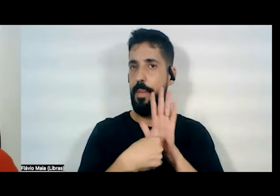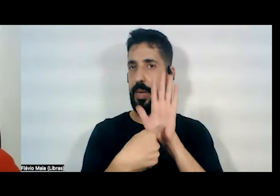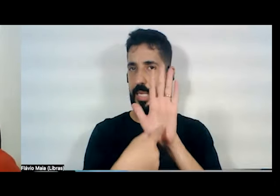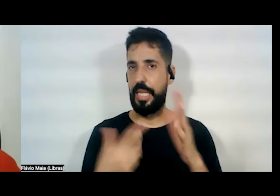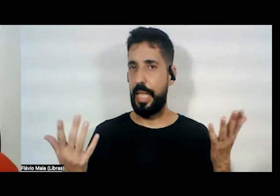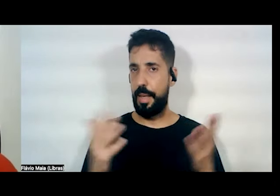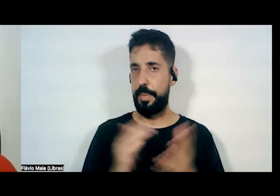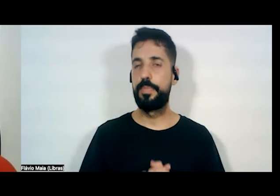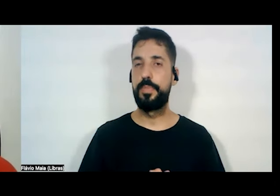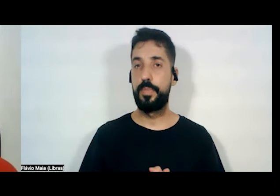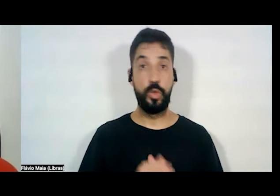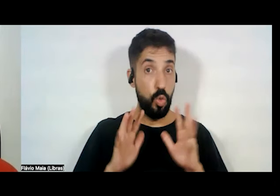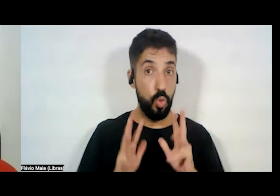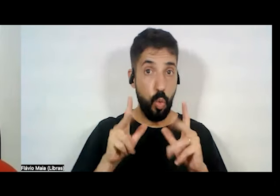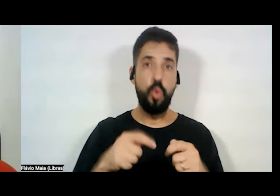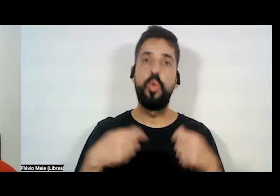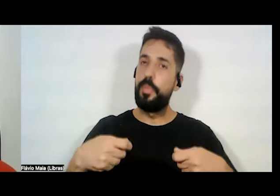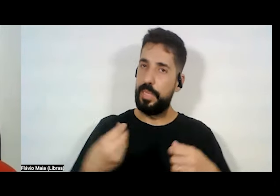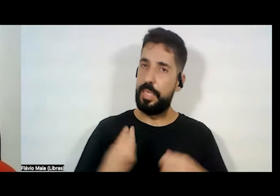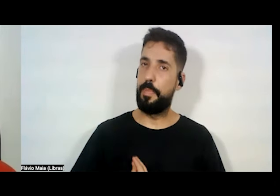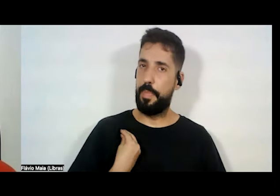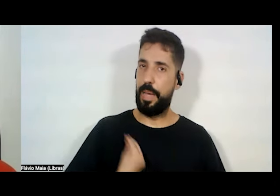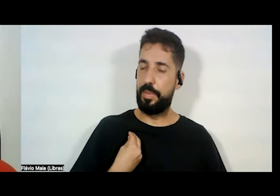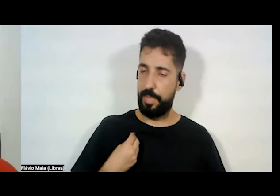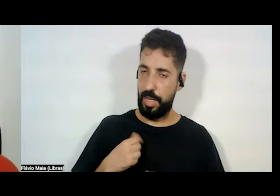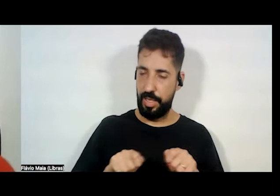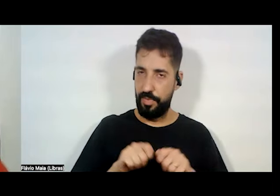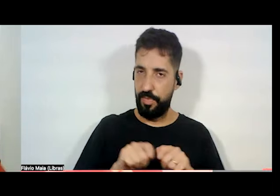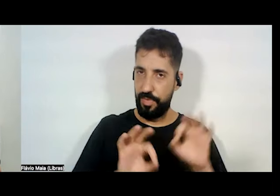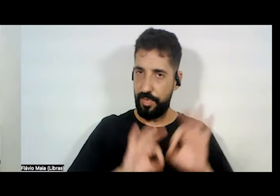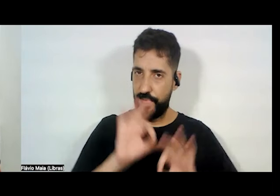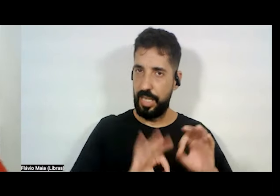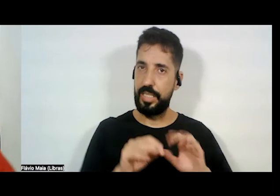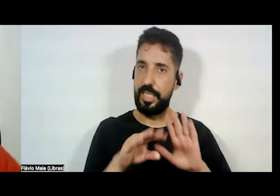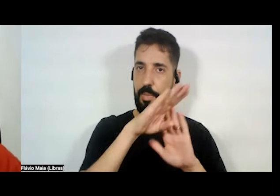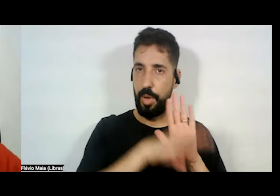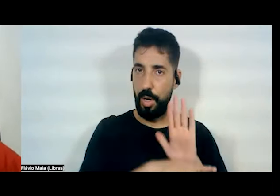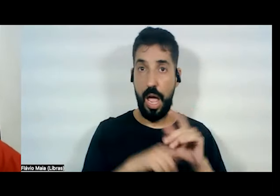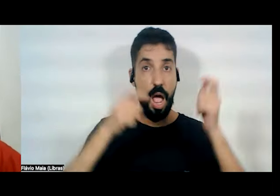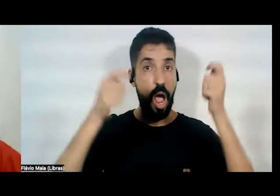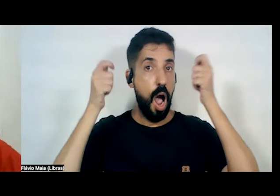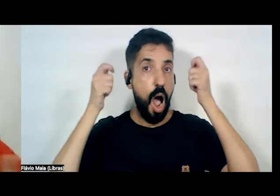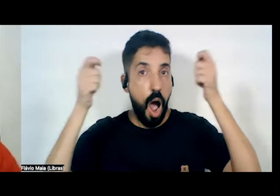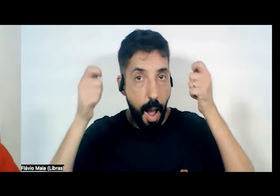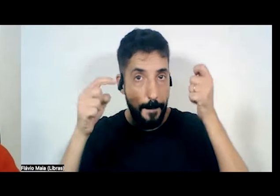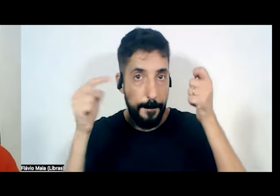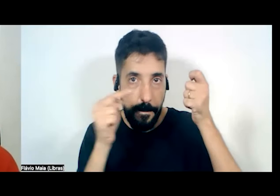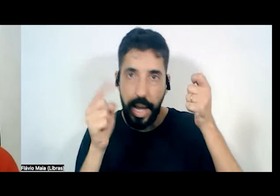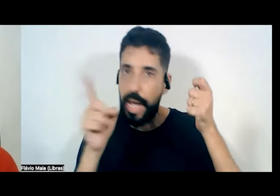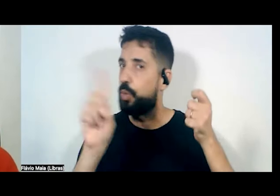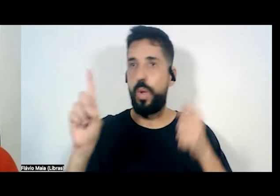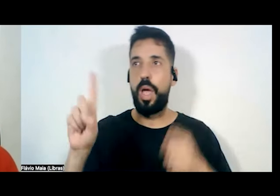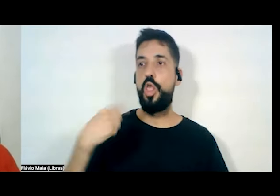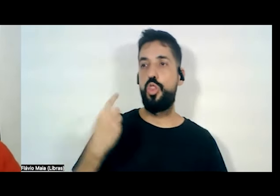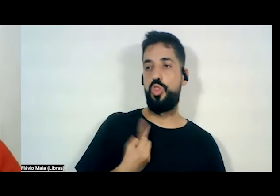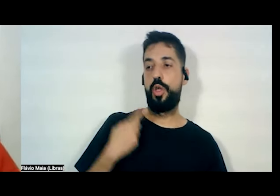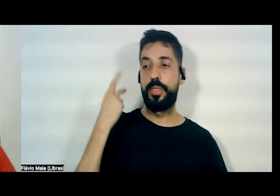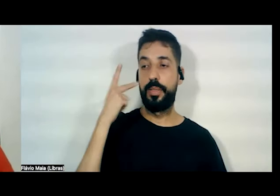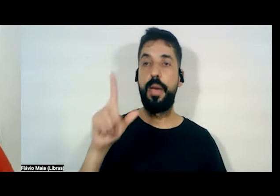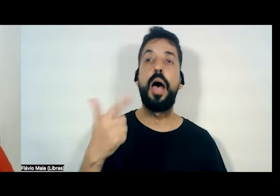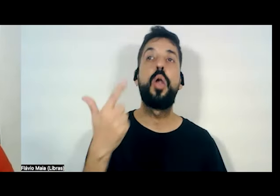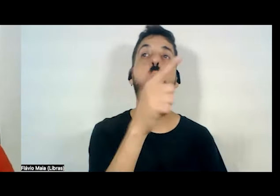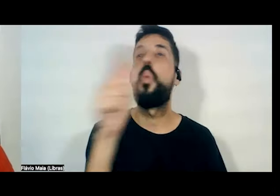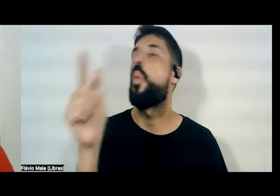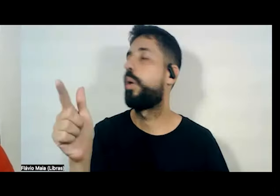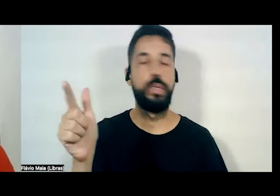Todo mundo tem que participar da elaboração dos nossos programas. A campanha não é uma campanha da gente para os outros. A nossa